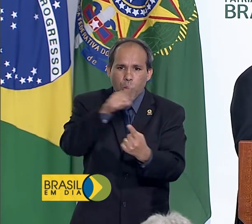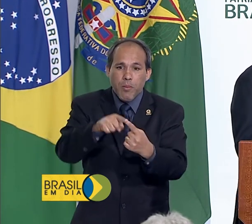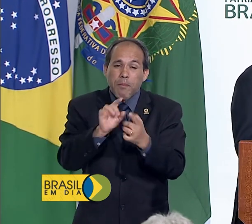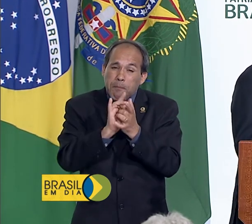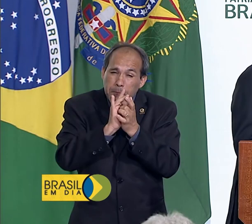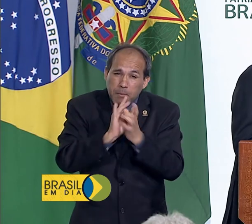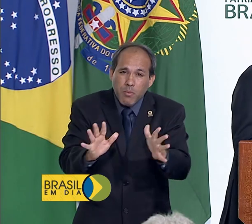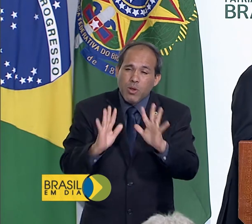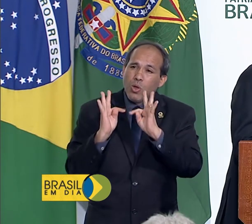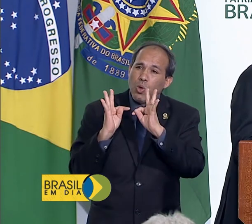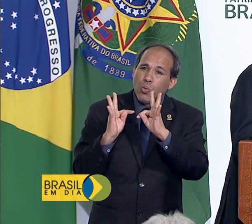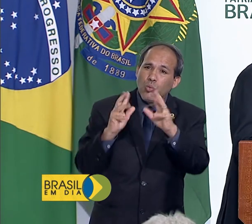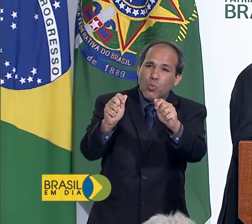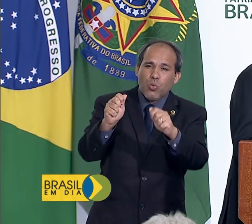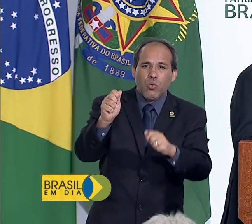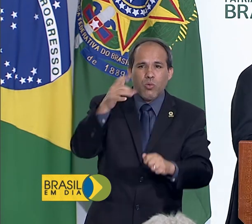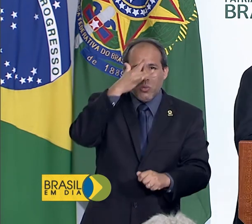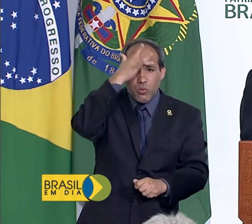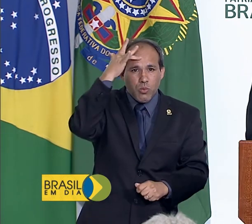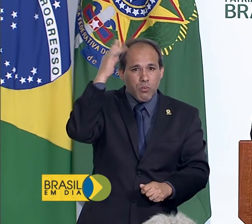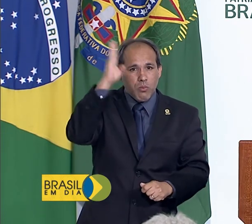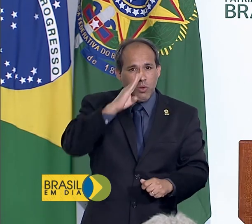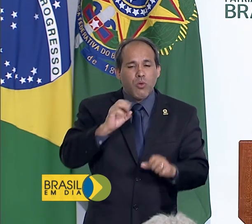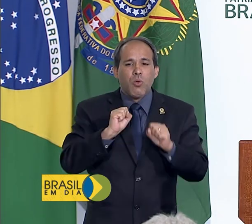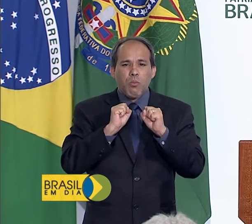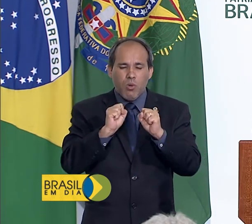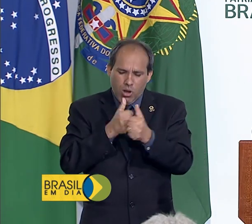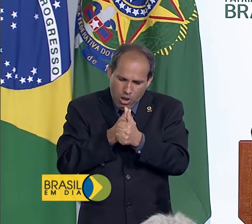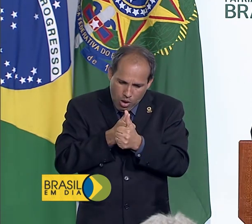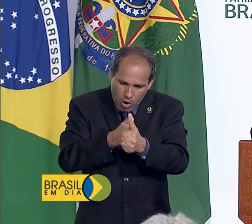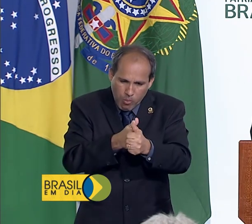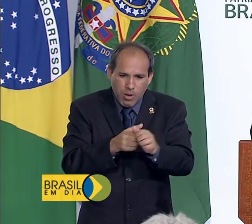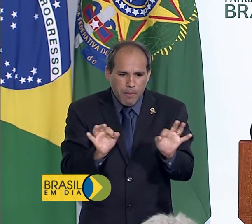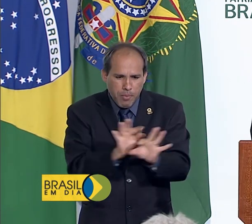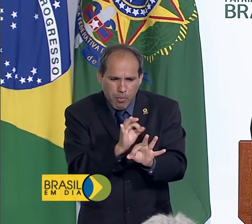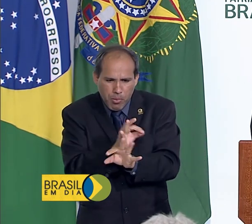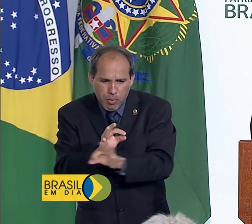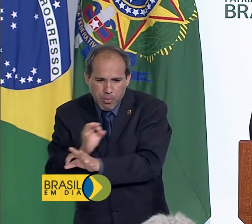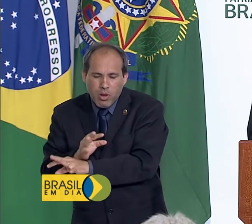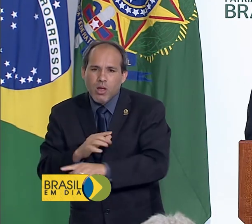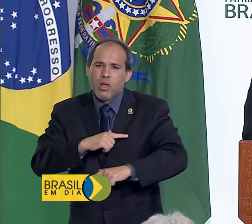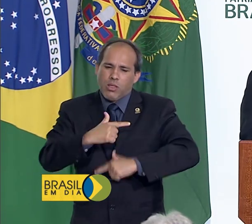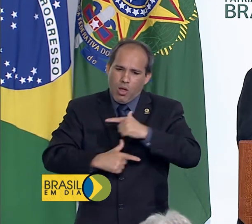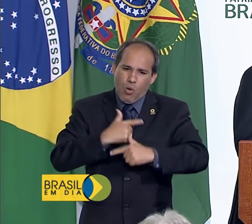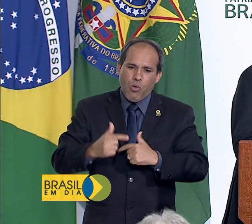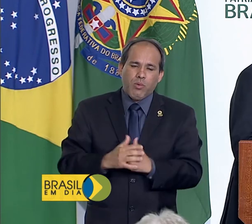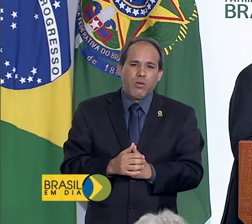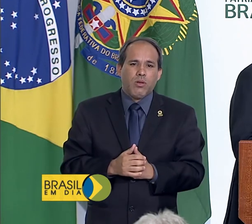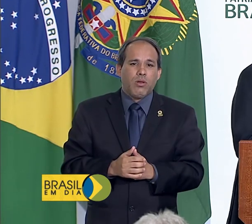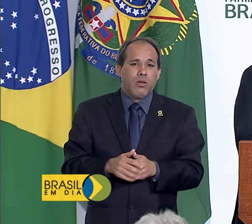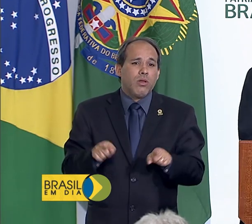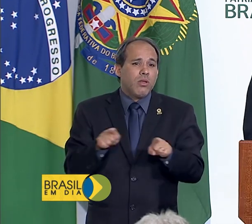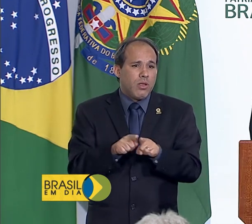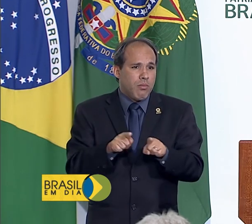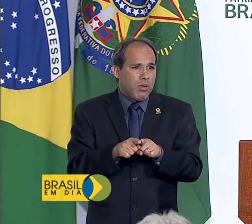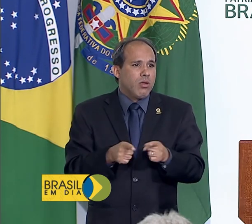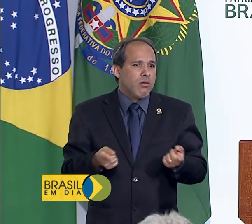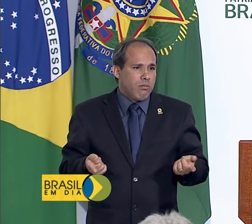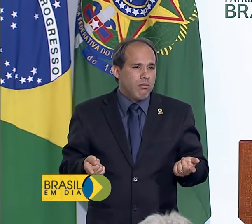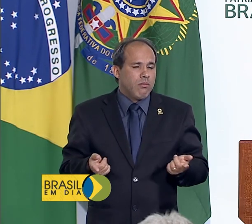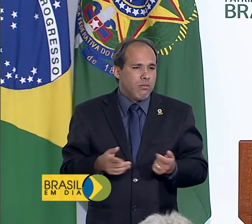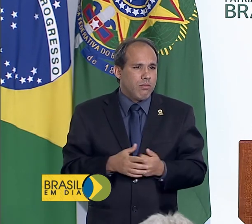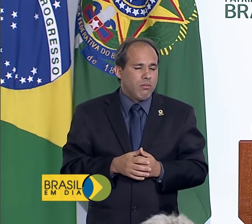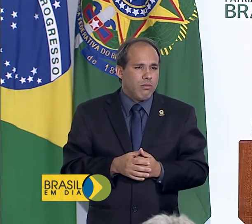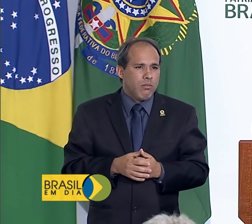que possam acompanhar a execução de suas obras e, em percebendo algo anormal,